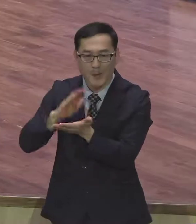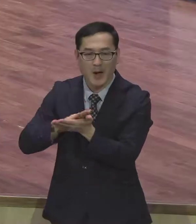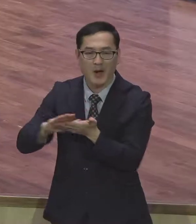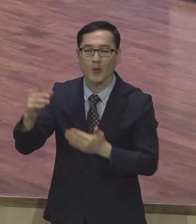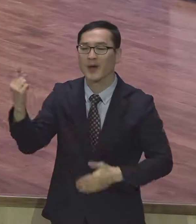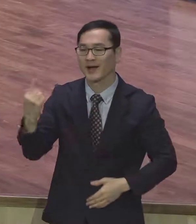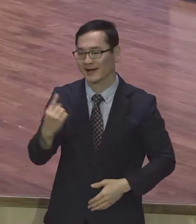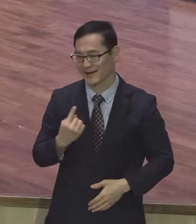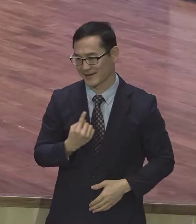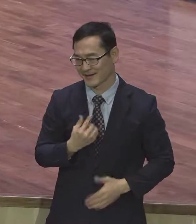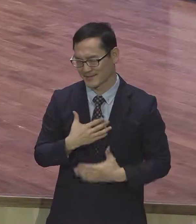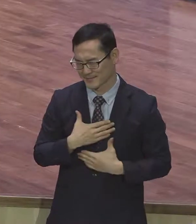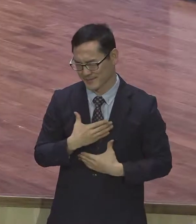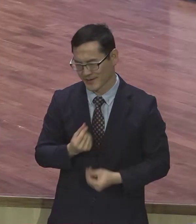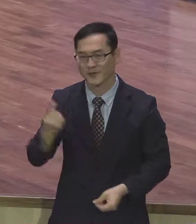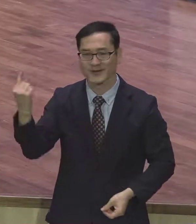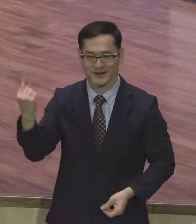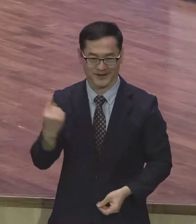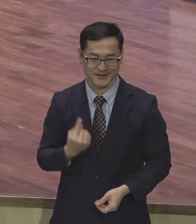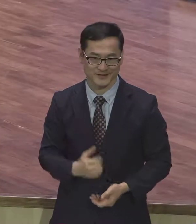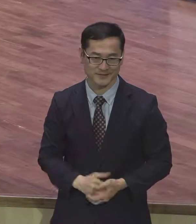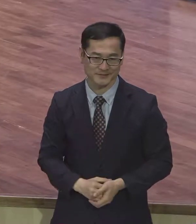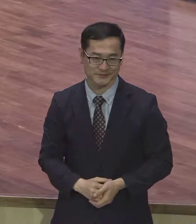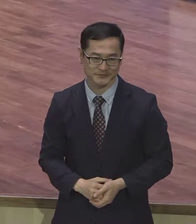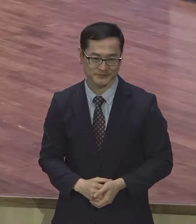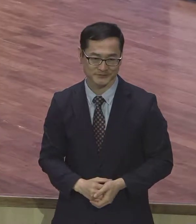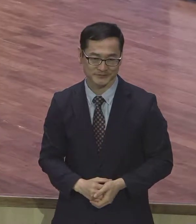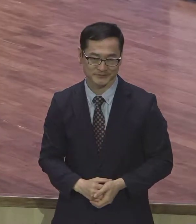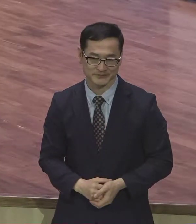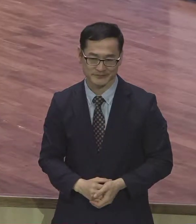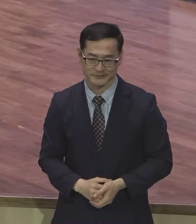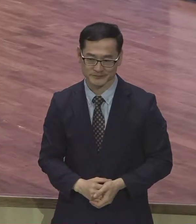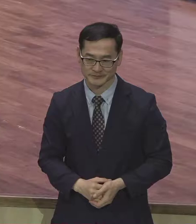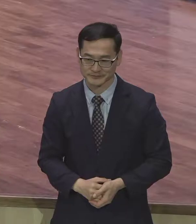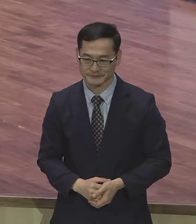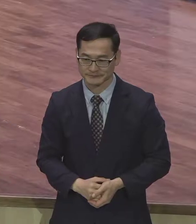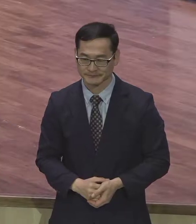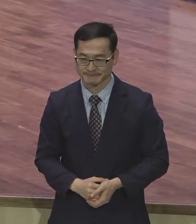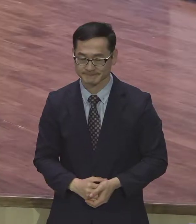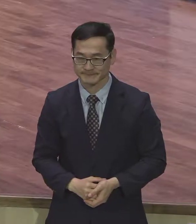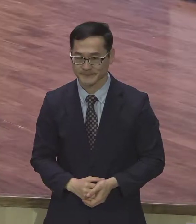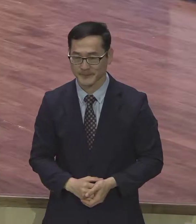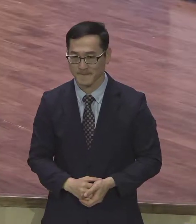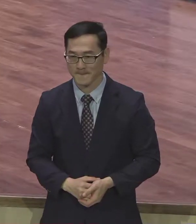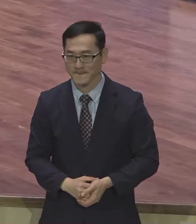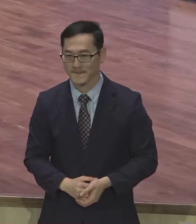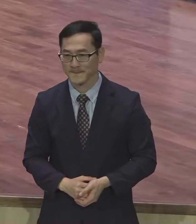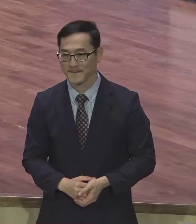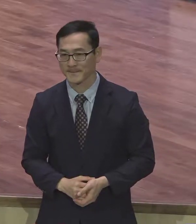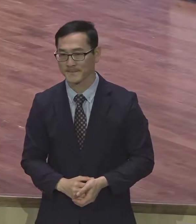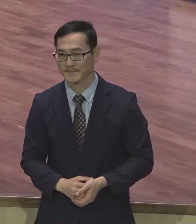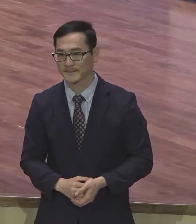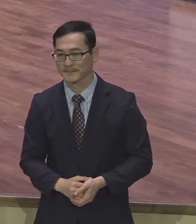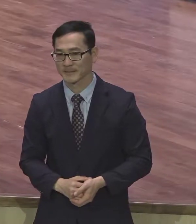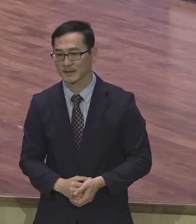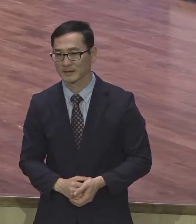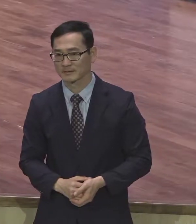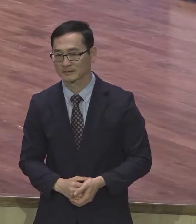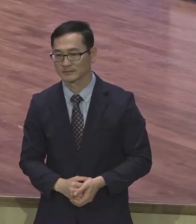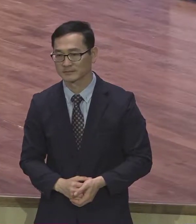평강. 이유 없어요. 평강. 아니면 신앙생활 잘하지 못하고 있는 거예요.